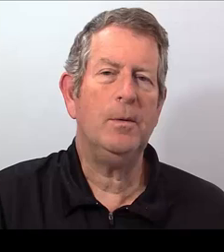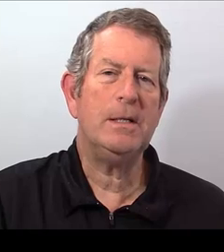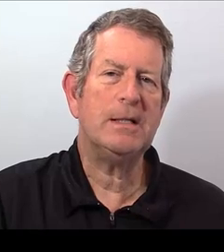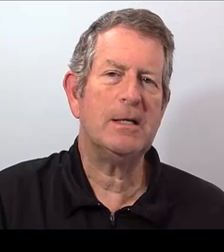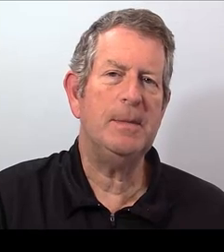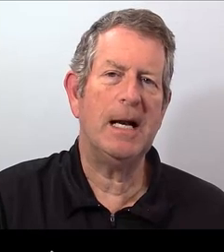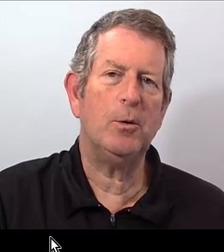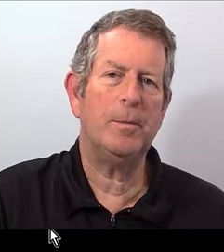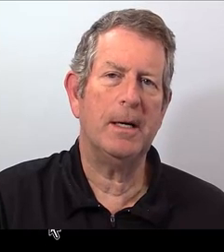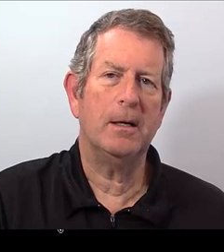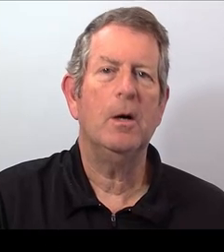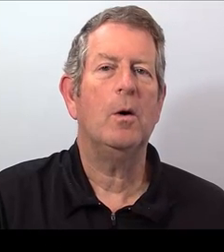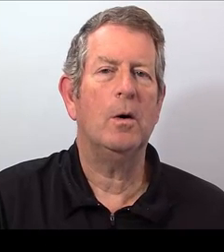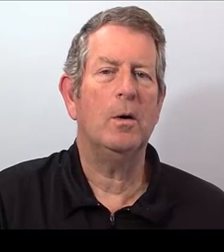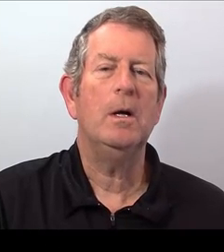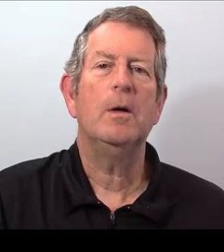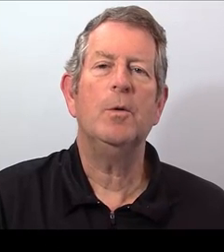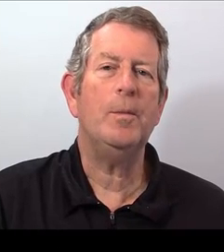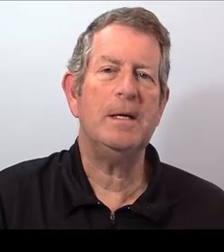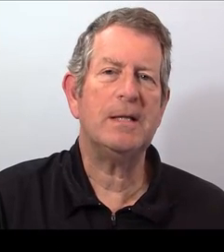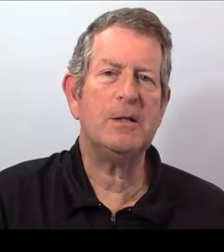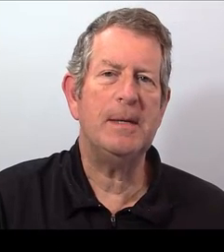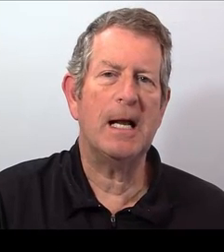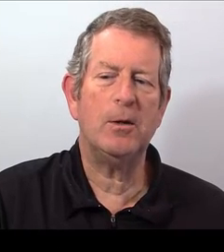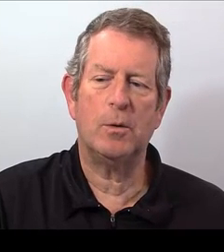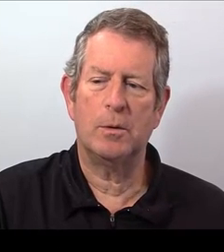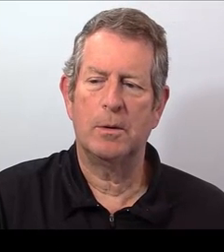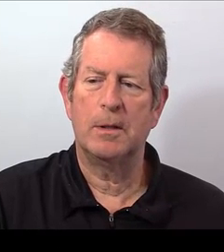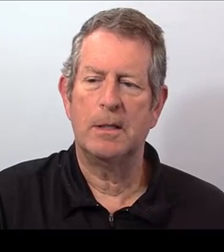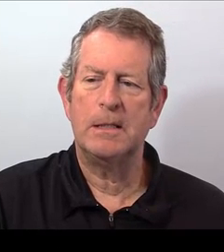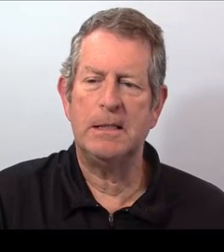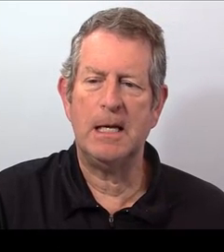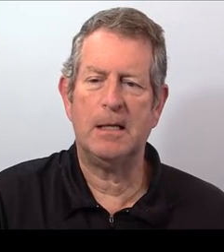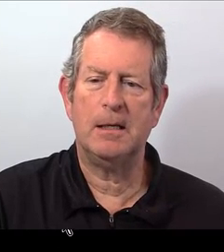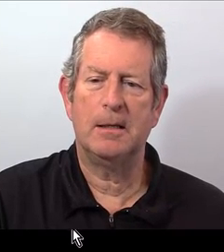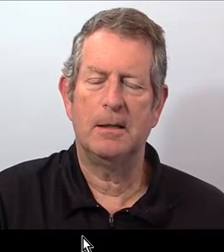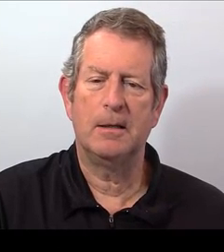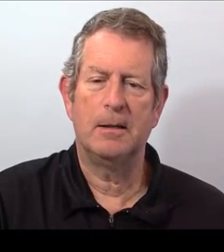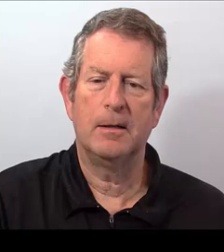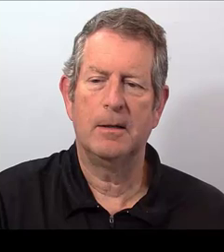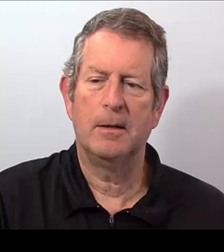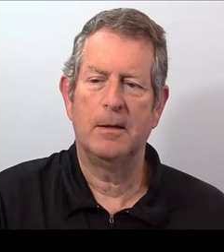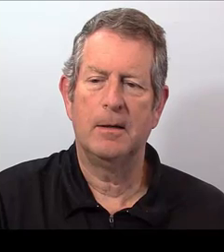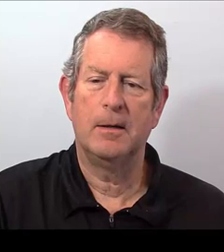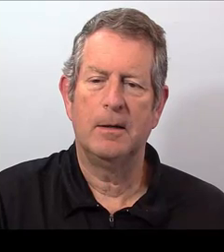No estás mirándome o no me estás mirando. 7.